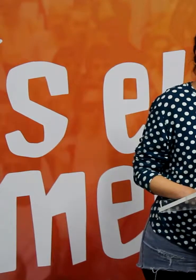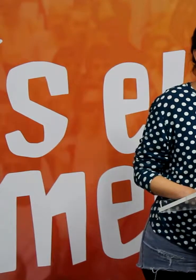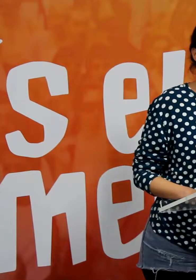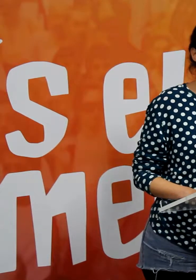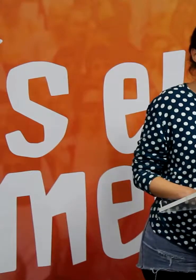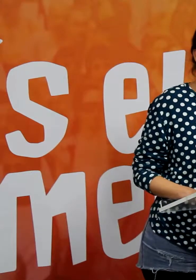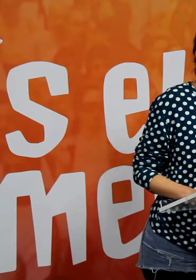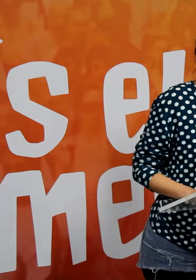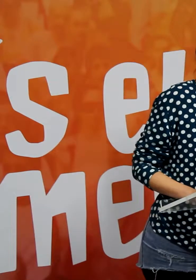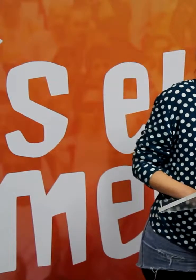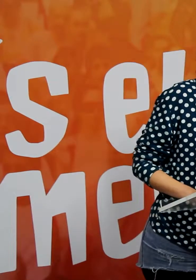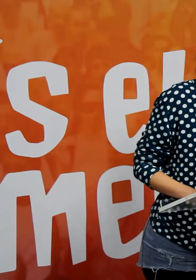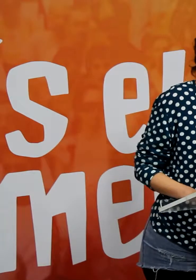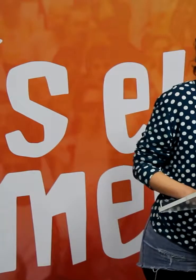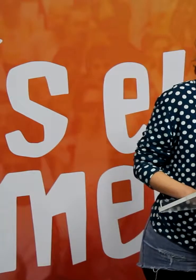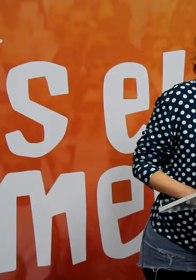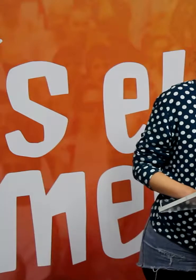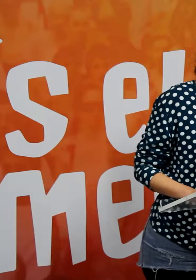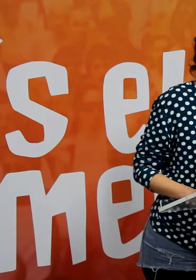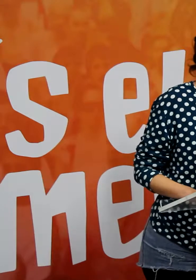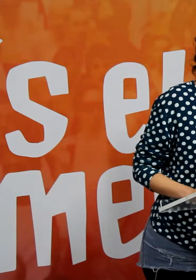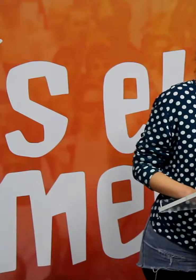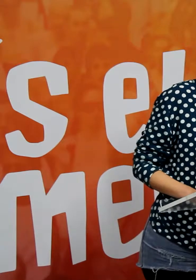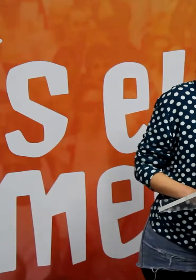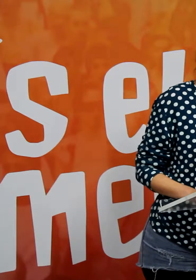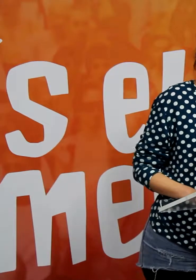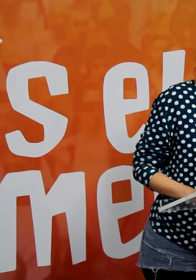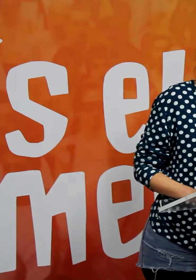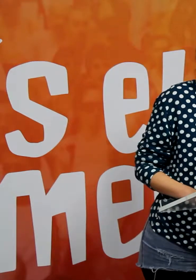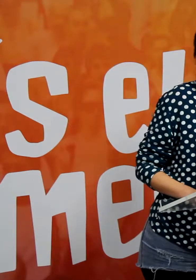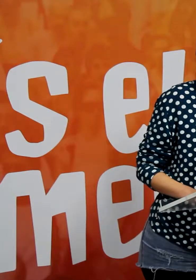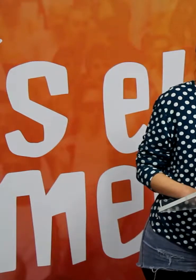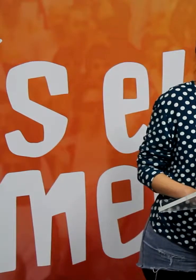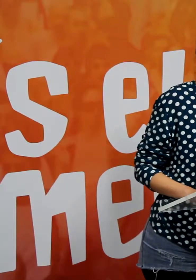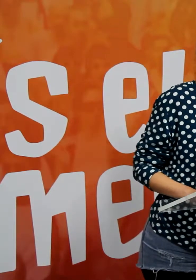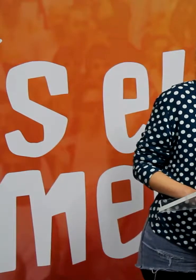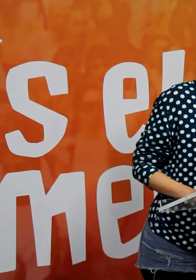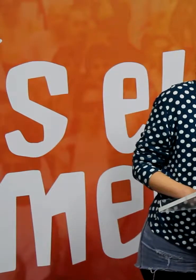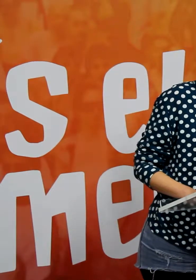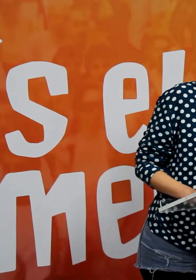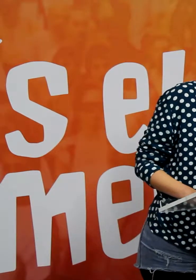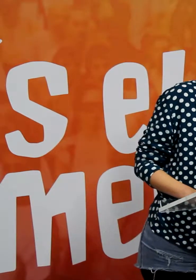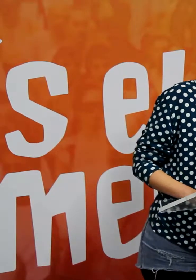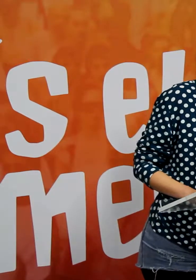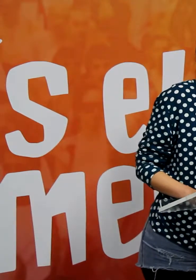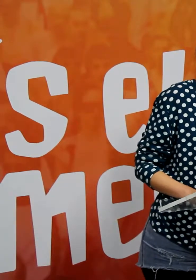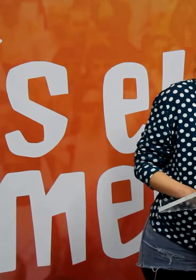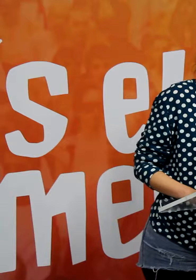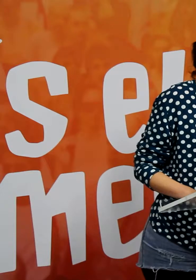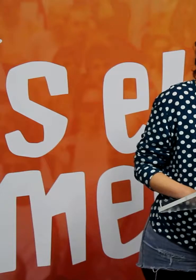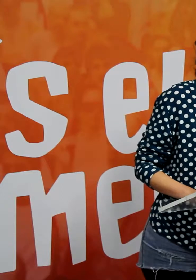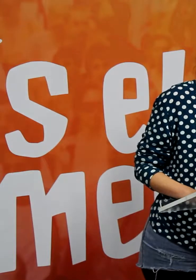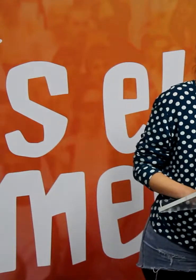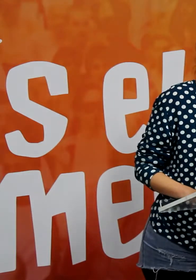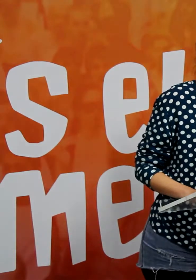flyers en un supermercat. I això m'ha fet estar farta. I m'ha fet estar farta també per l'educació pública, que